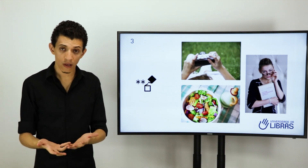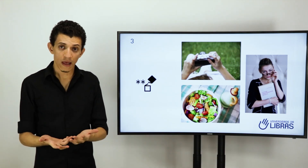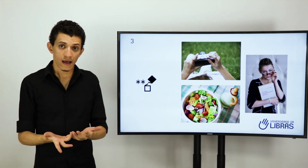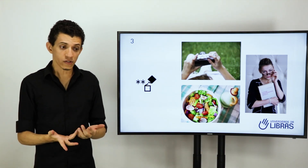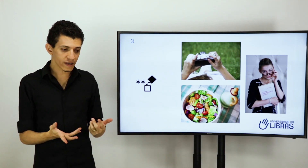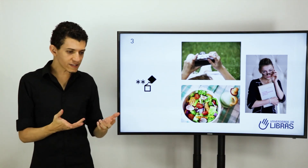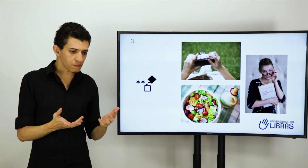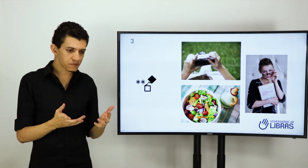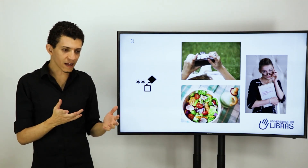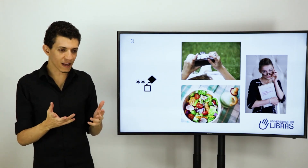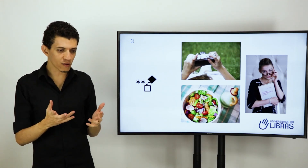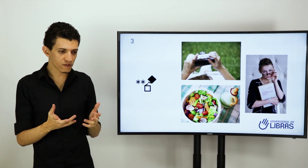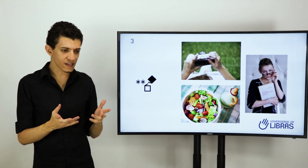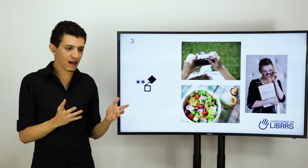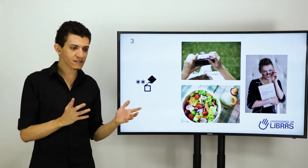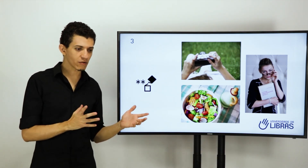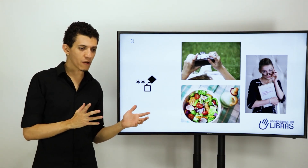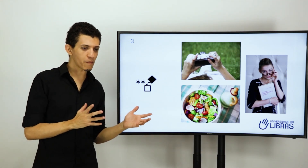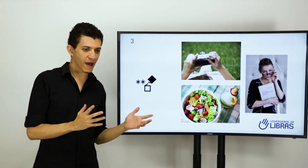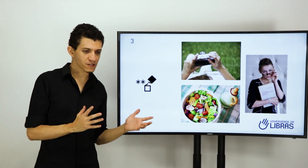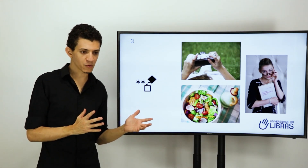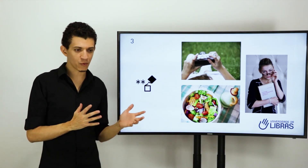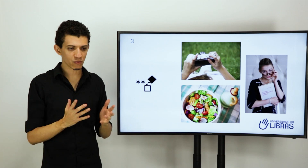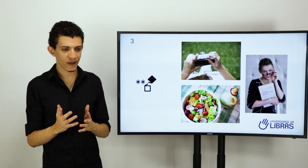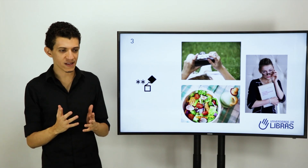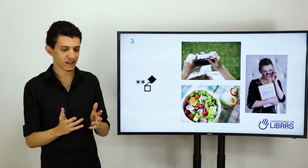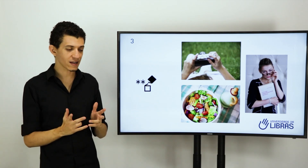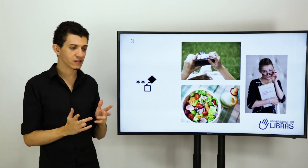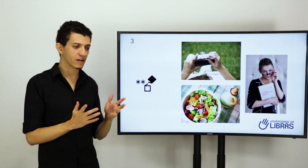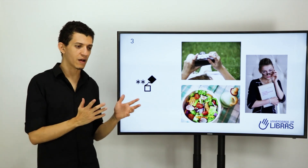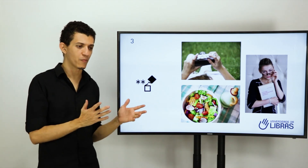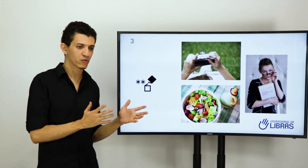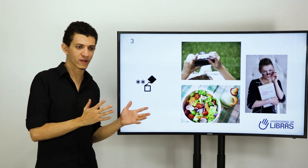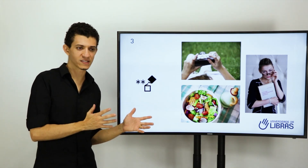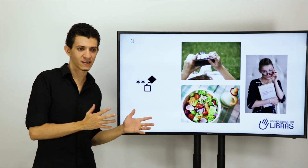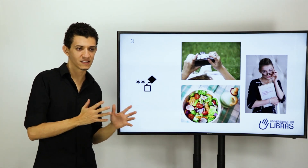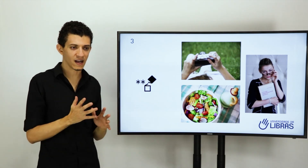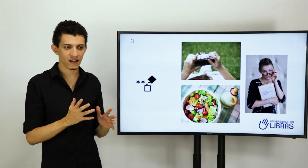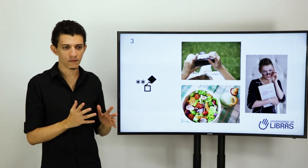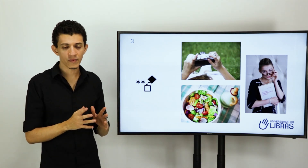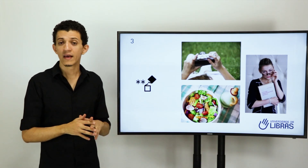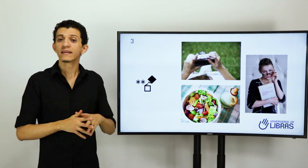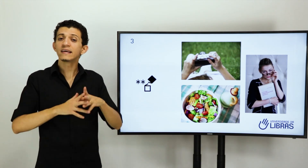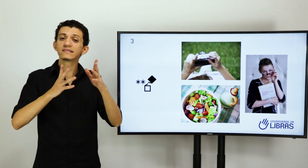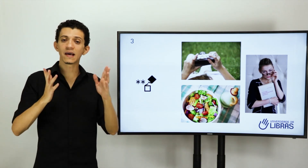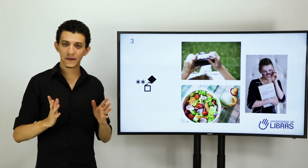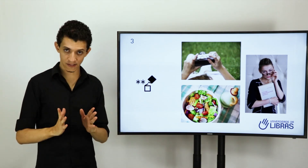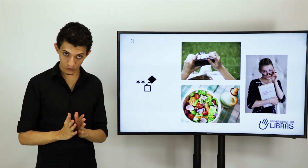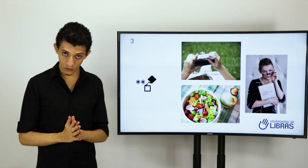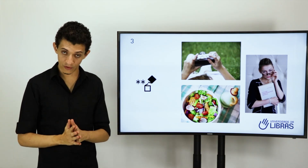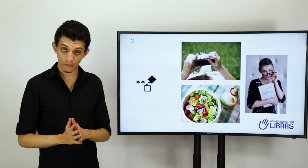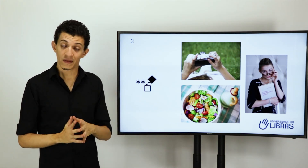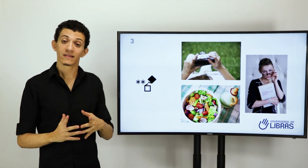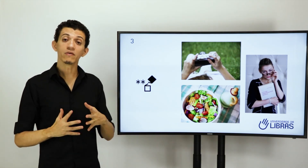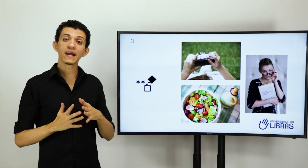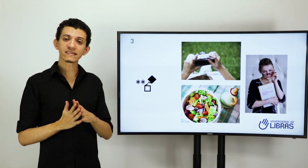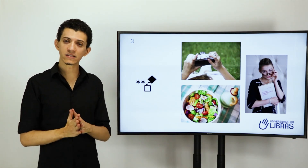Só que sempre tem aquela dúvida. Será que você não é um empréstimo no português? Será que você não é português sinalizado? Tem sempre essa dúvida. Então, nessas